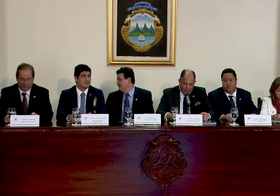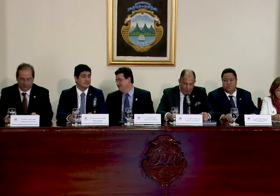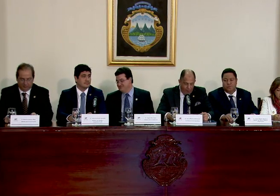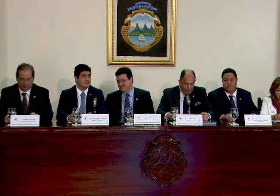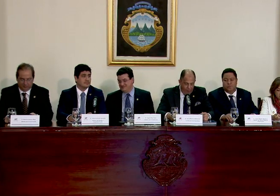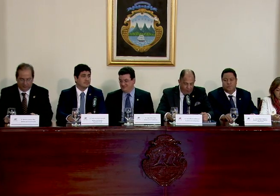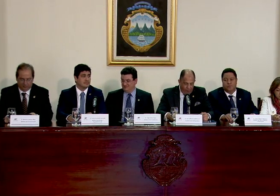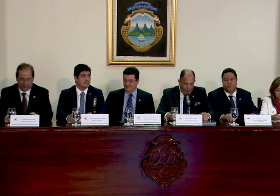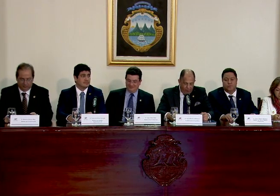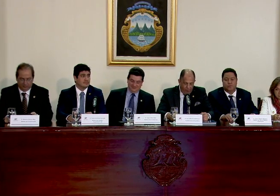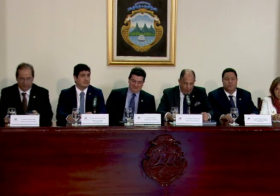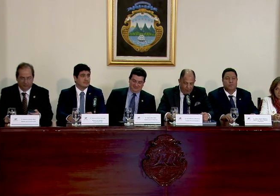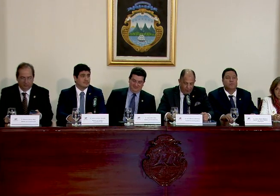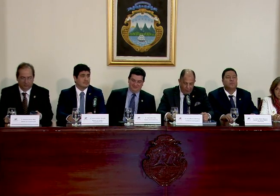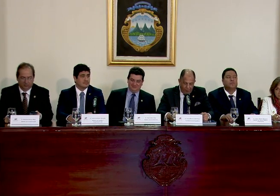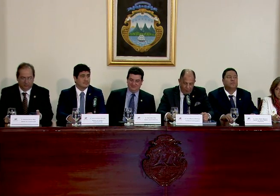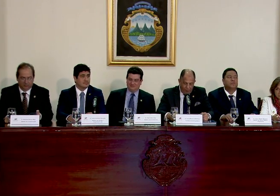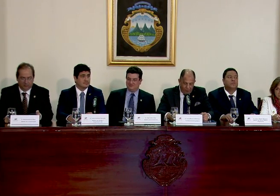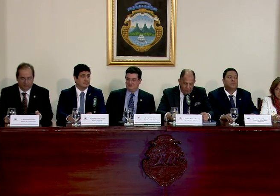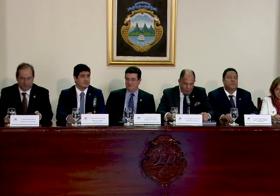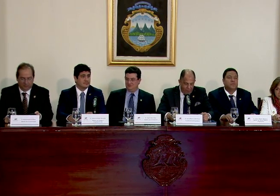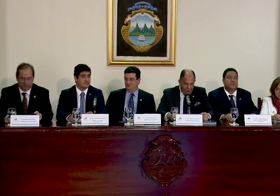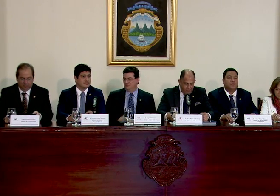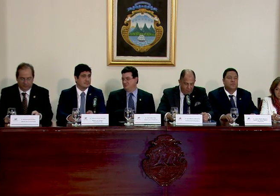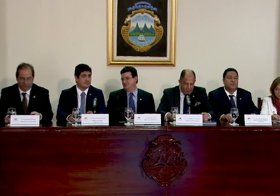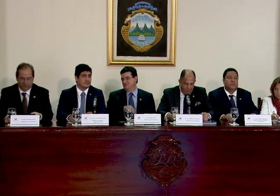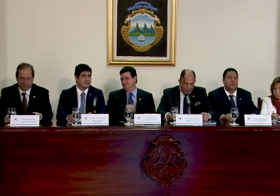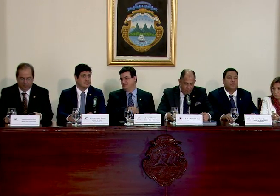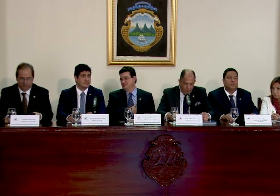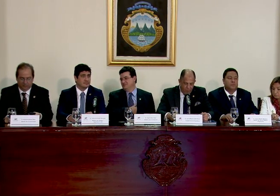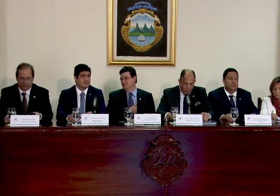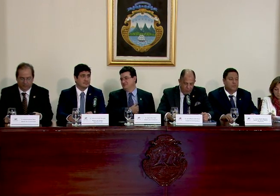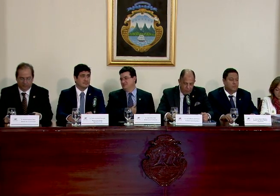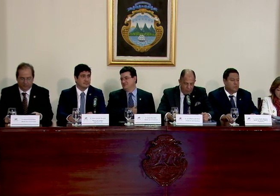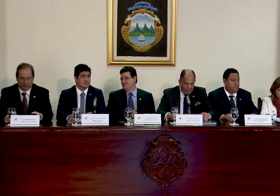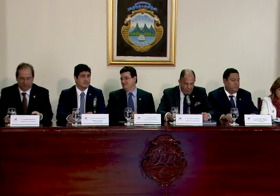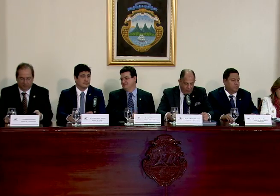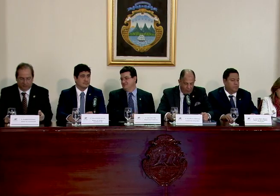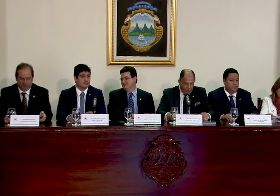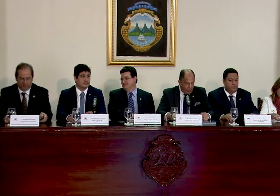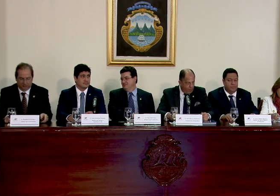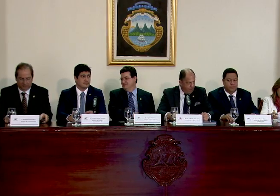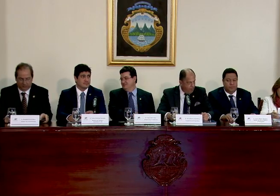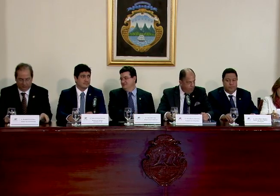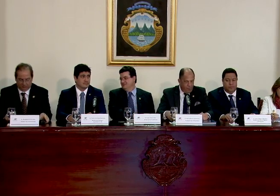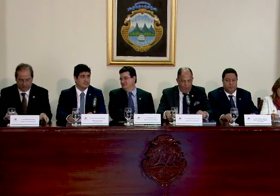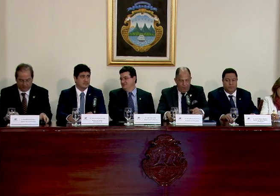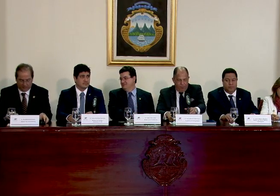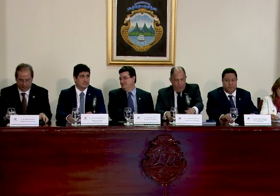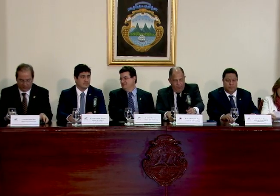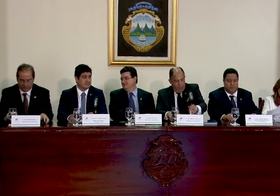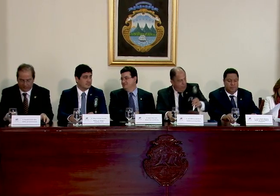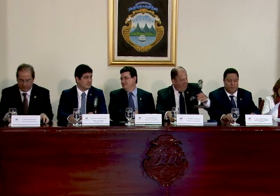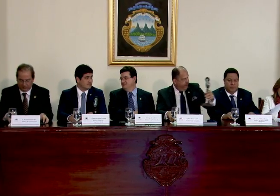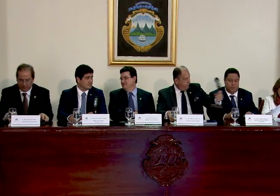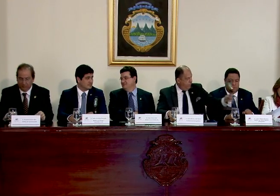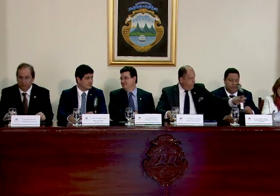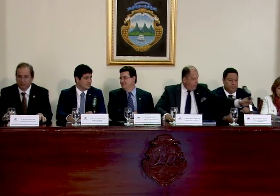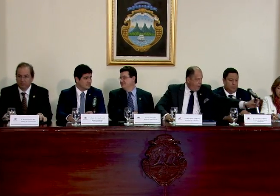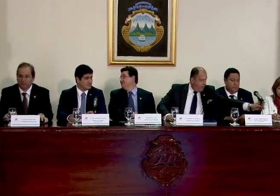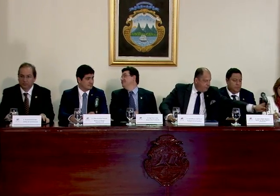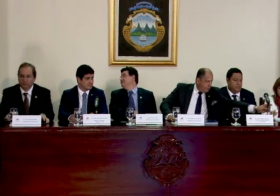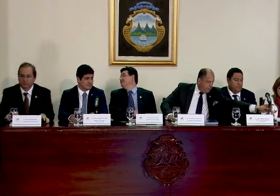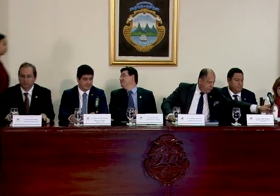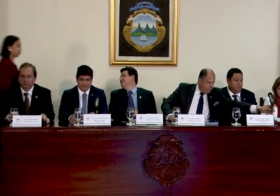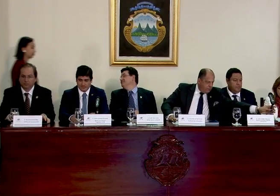alto nivel. Y sobre este tema, escucharemos a la señora ministra, la Condición de la Mujer, la señora Alejandra Mora, quien nos informa